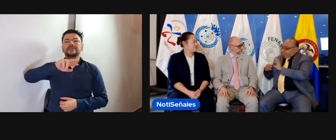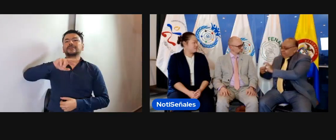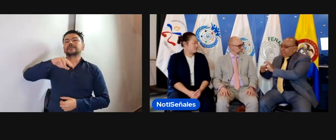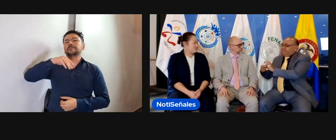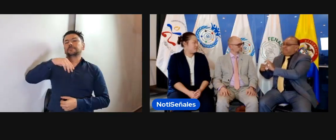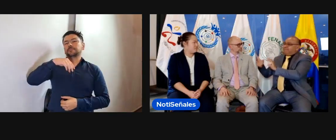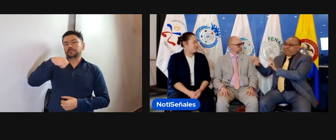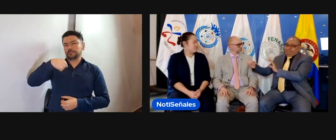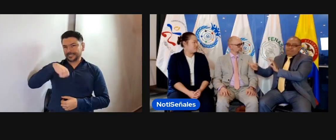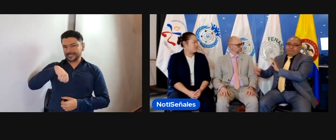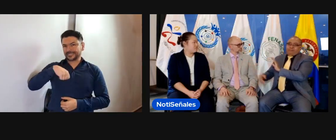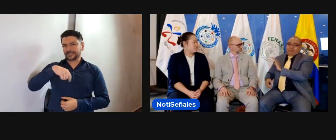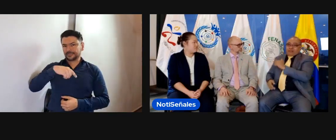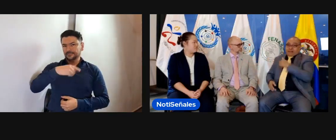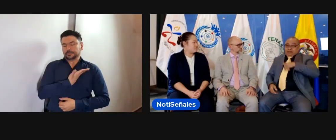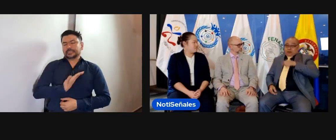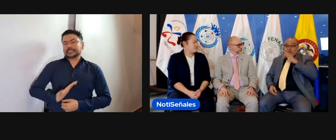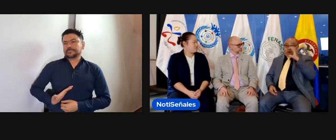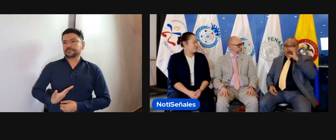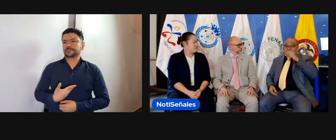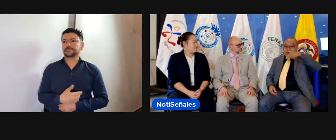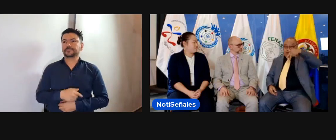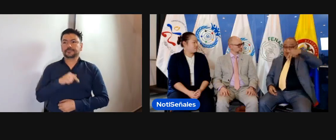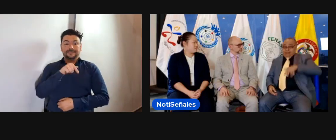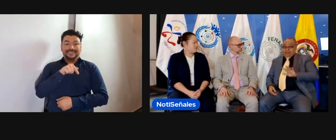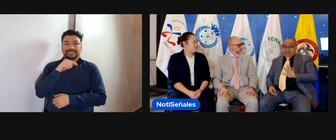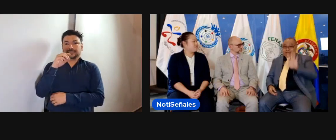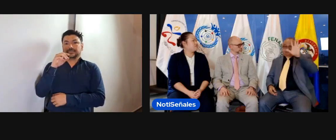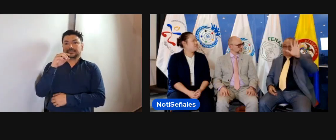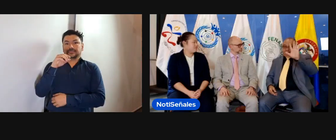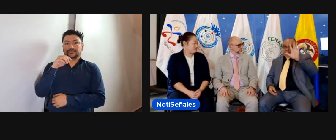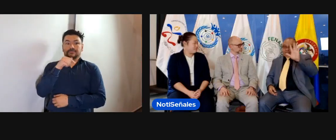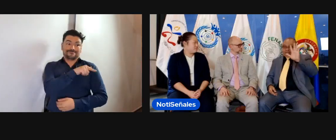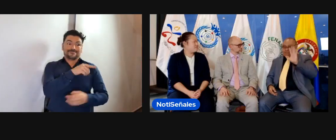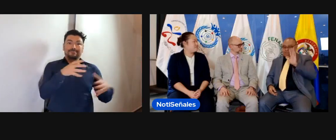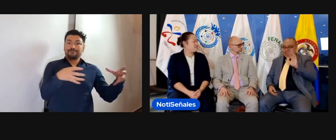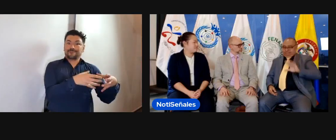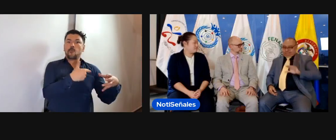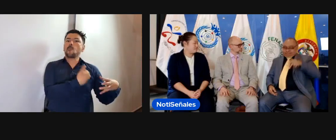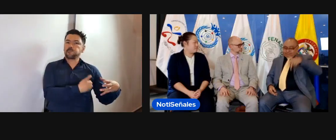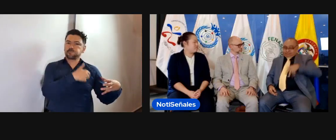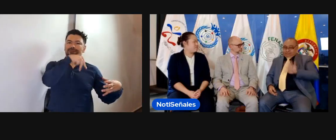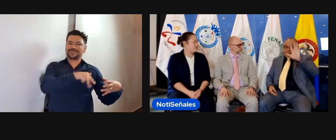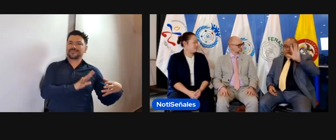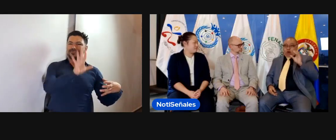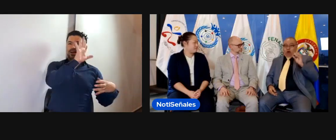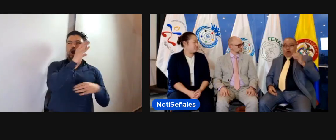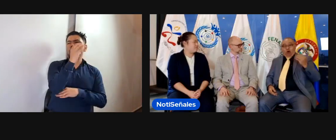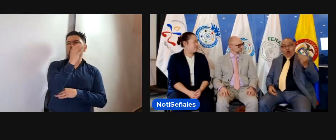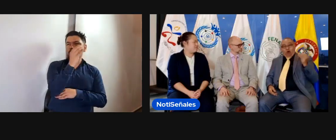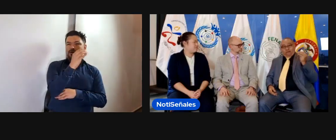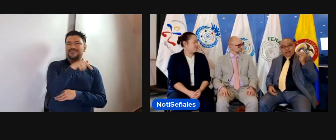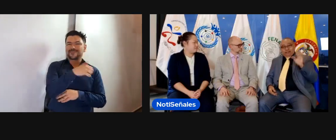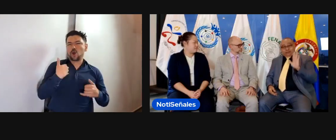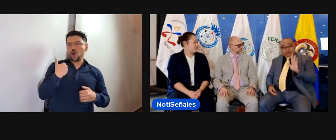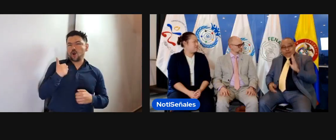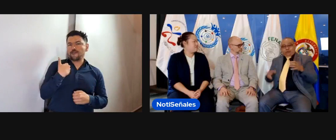aliado con la WFD para trabajar de la mano desde sus lineamientos. El Consejo Nacional de